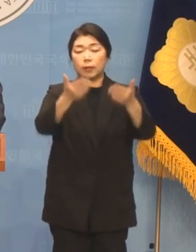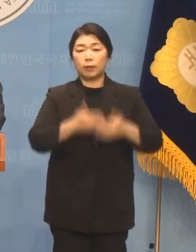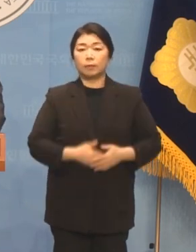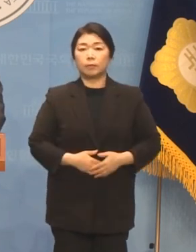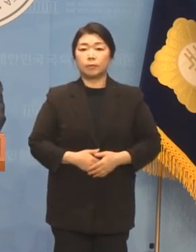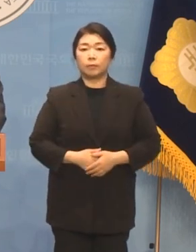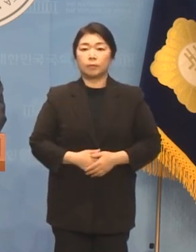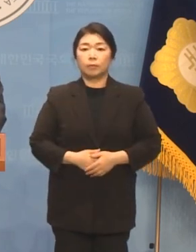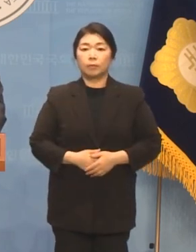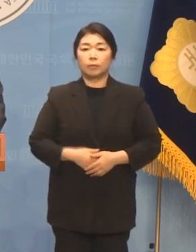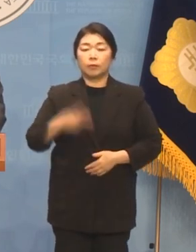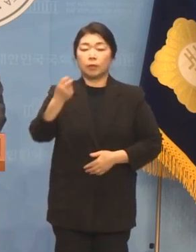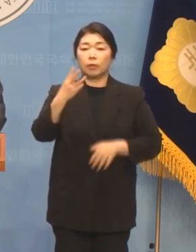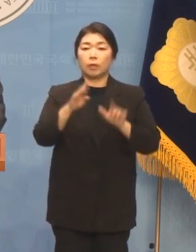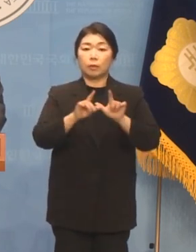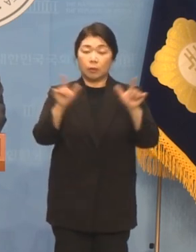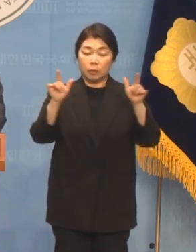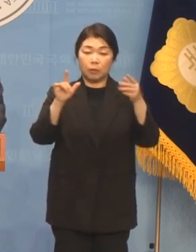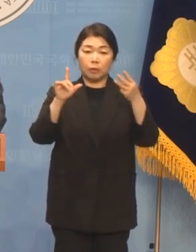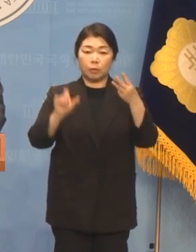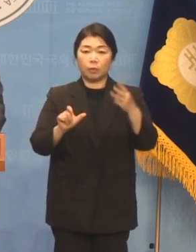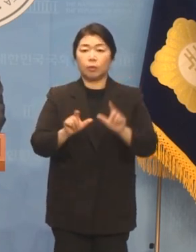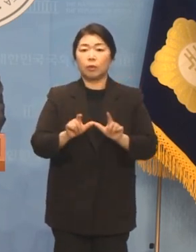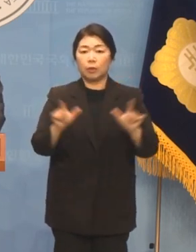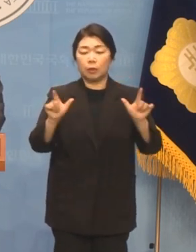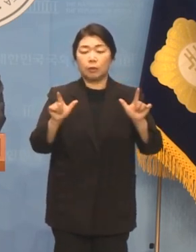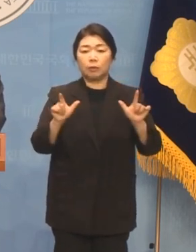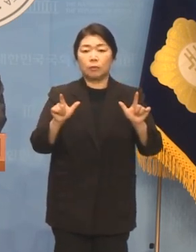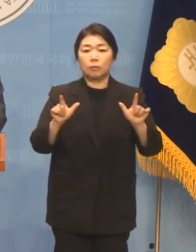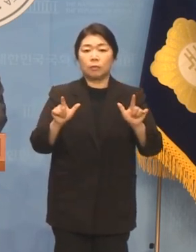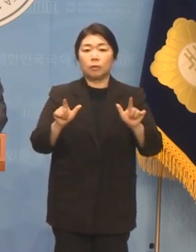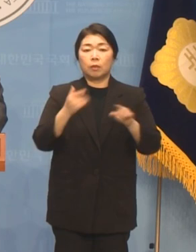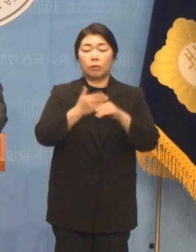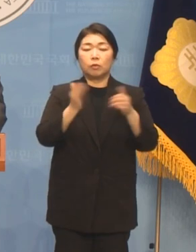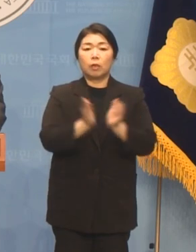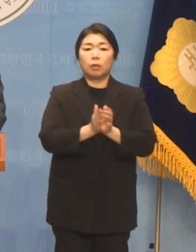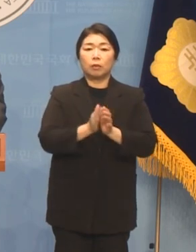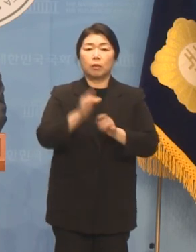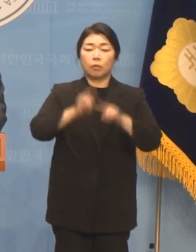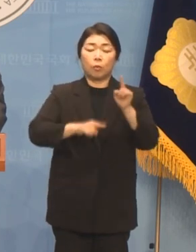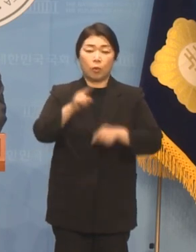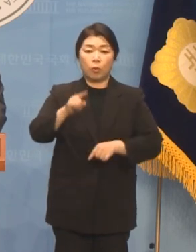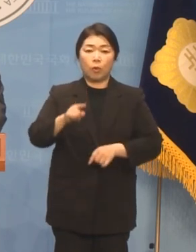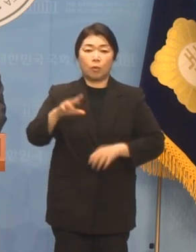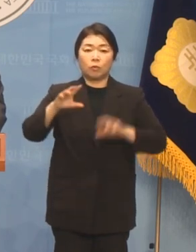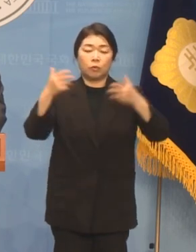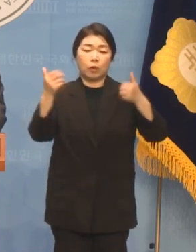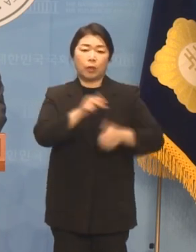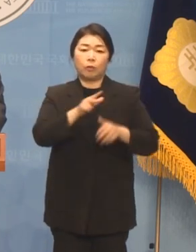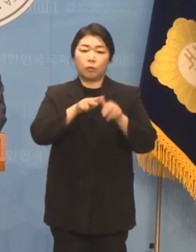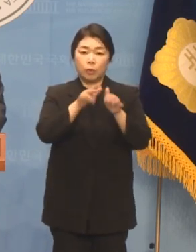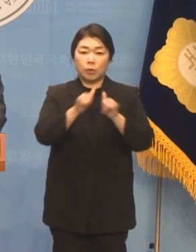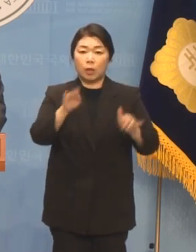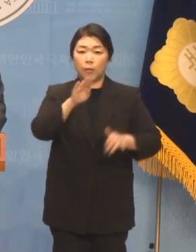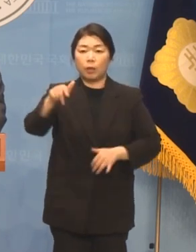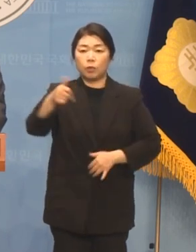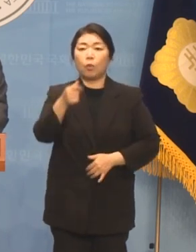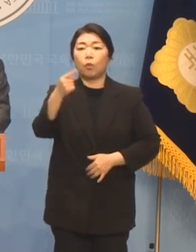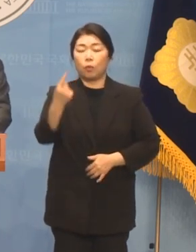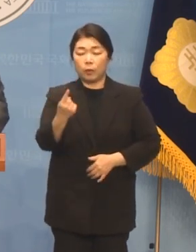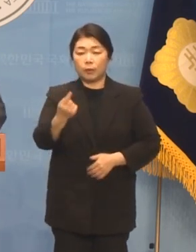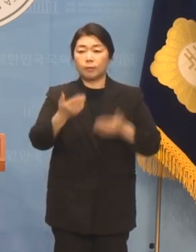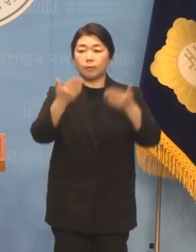2024년 3월 15일 더불어민주당 목포 국회의원 예비후보 배종호